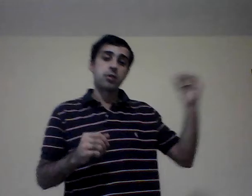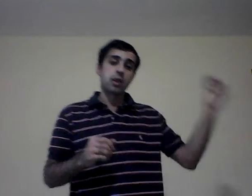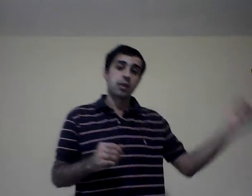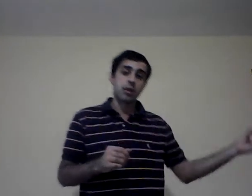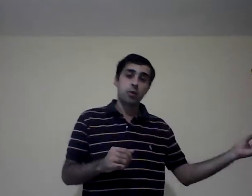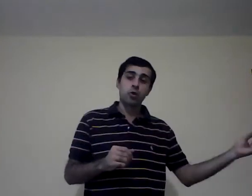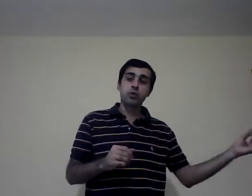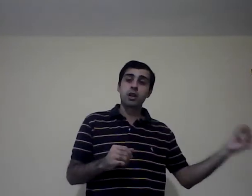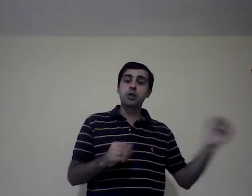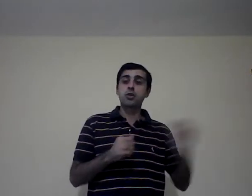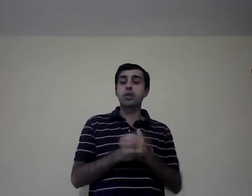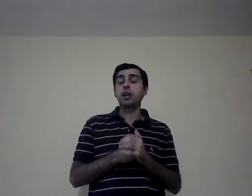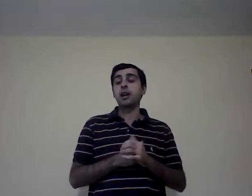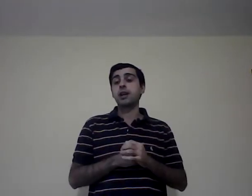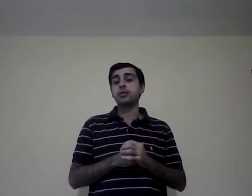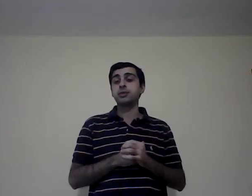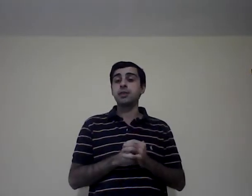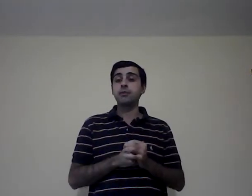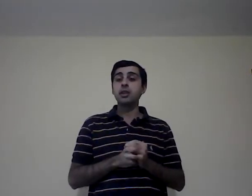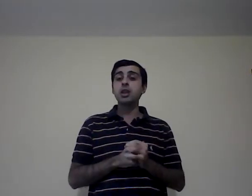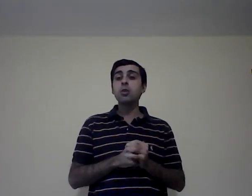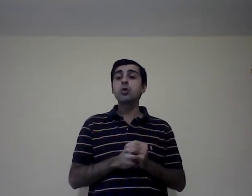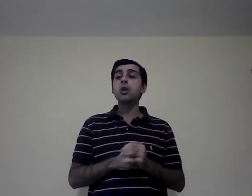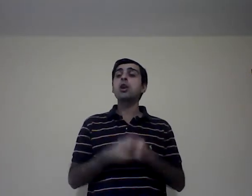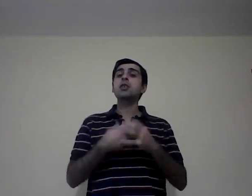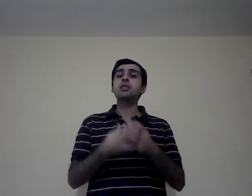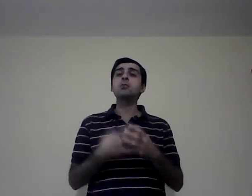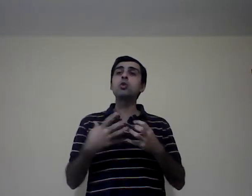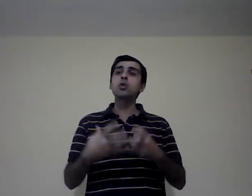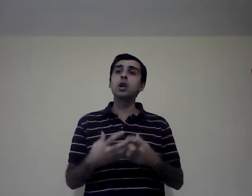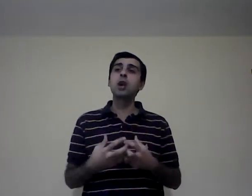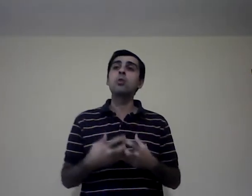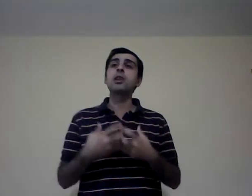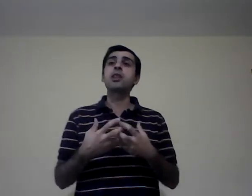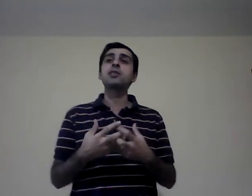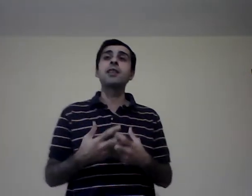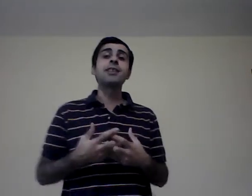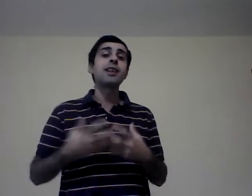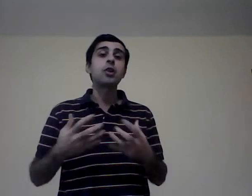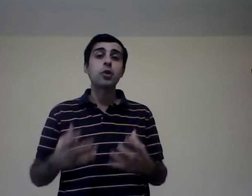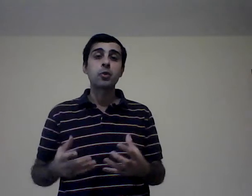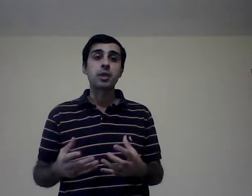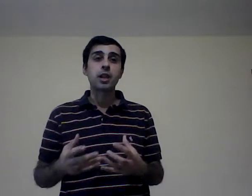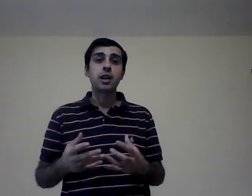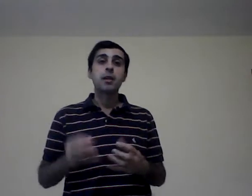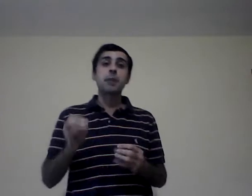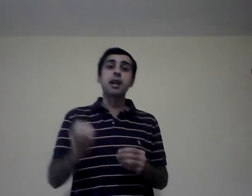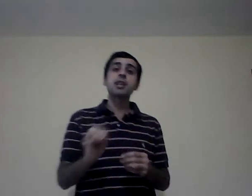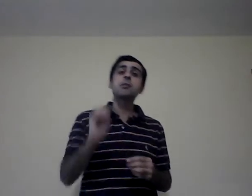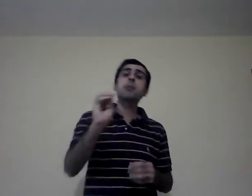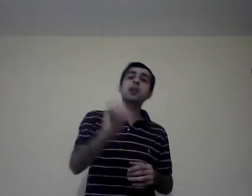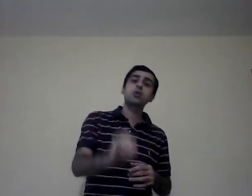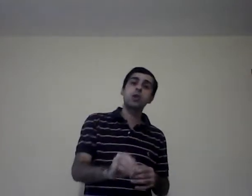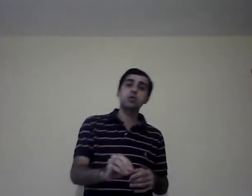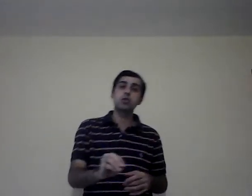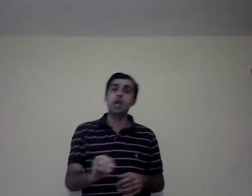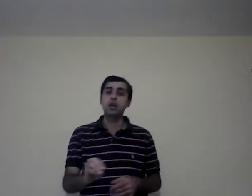a lo contrario, de las sin fines de lucro, si busca una rentabilidad económica. ¿Para quién? Para sus asociados.